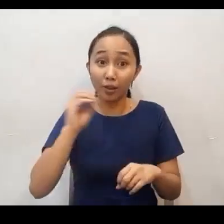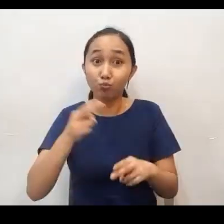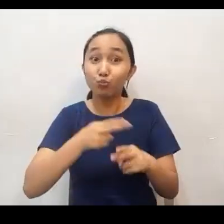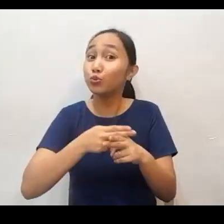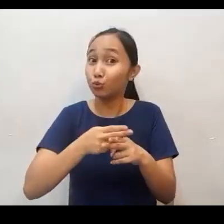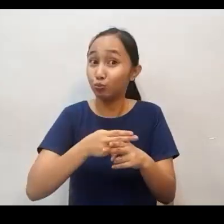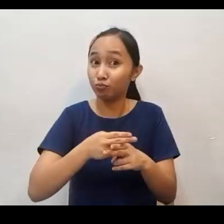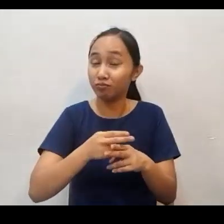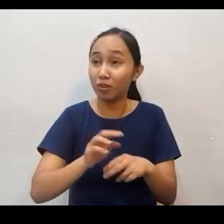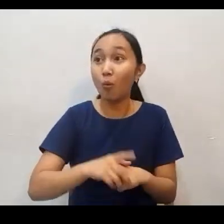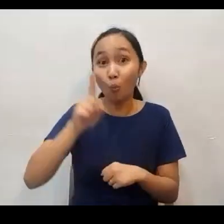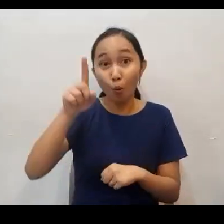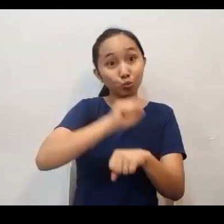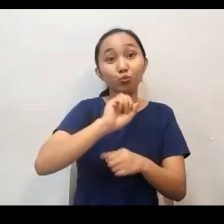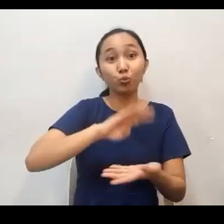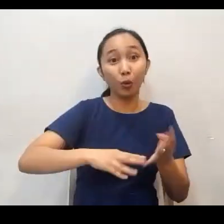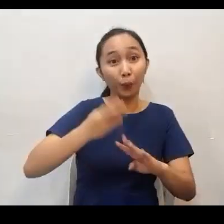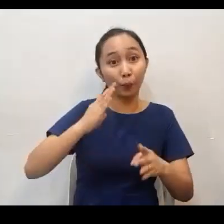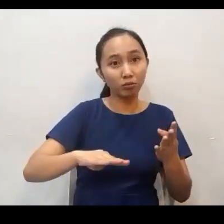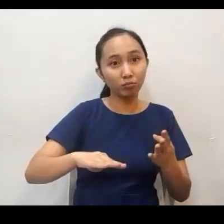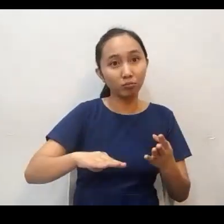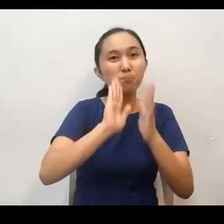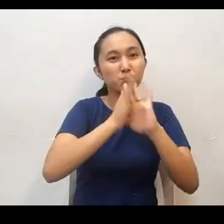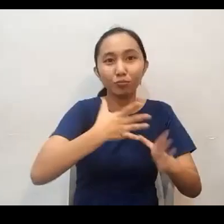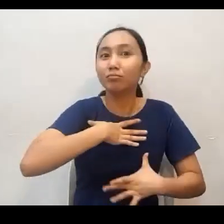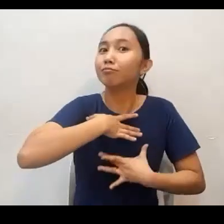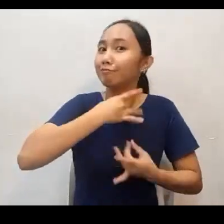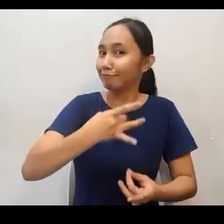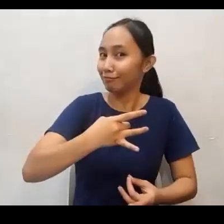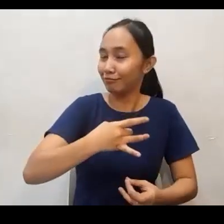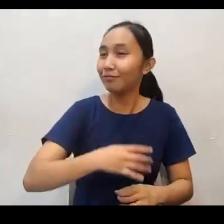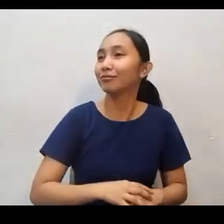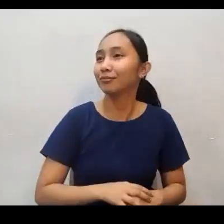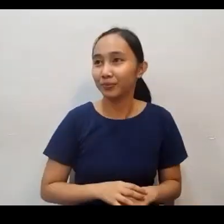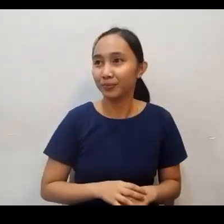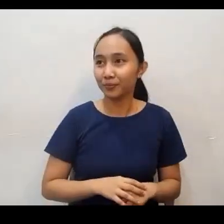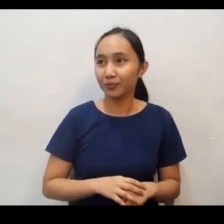Kaya pagkatapos ng ilang linggo, merong isang kaibigan, isa sa kanyang mga katrabaho, yung nagkaroon ng interes.